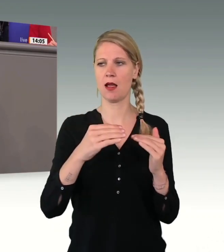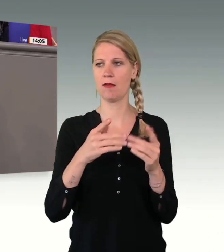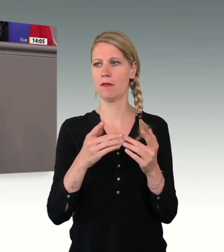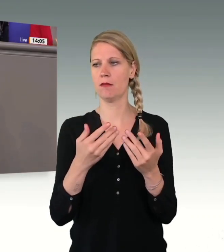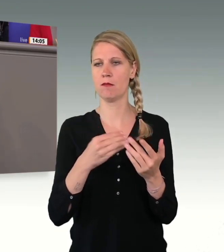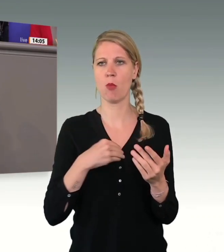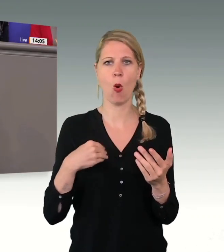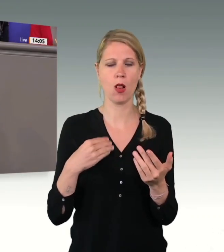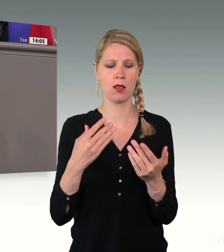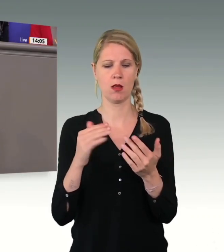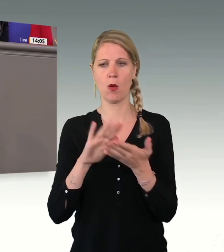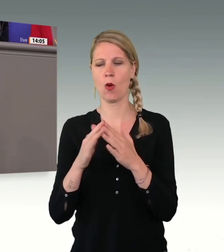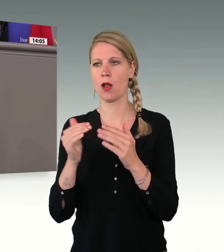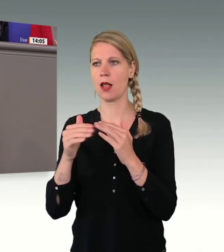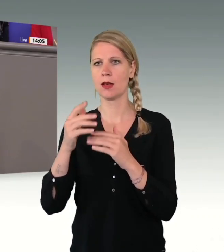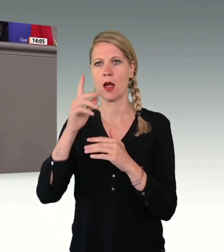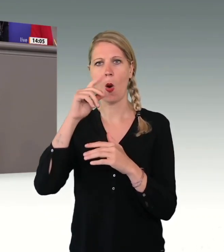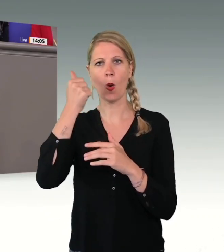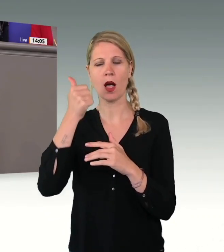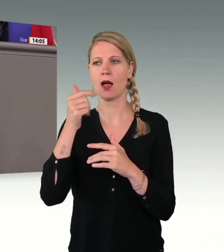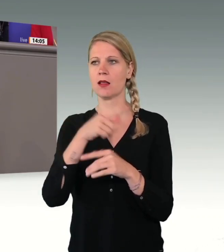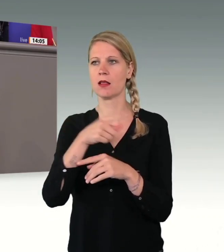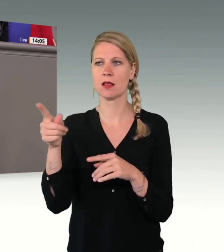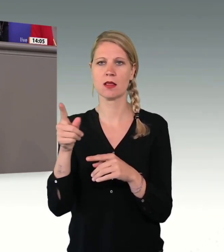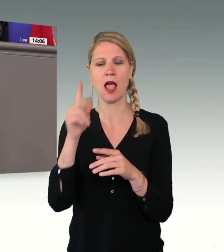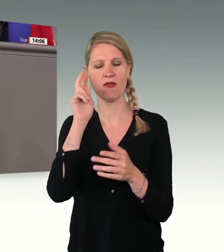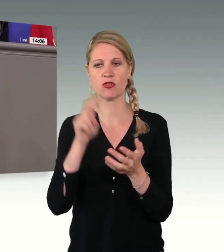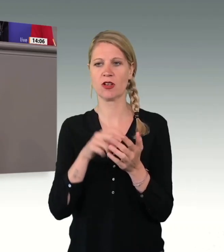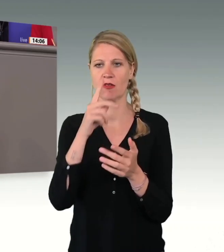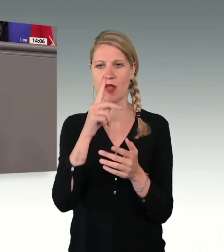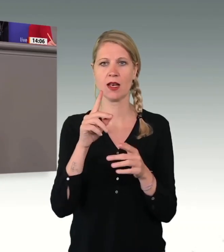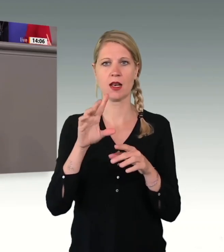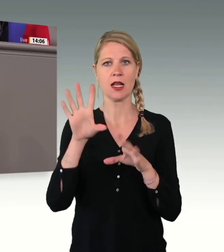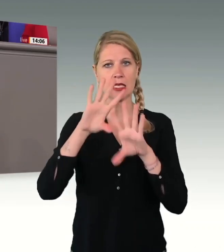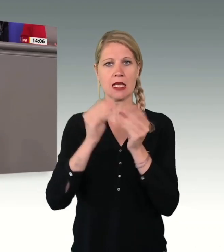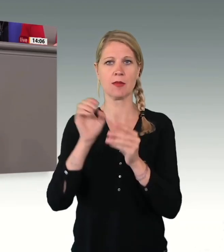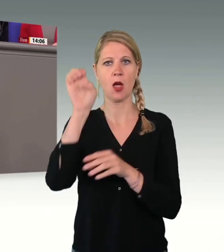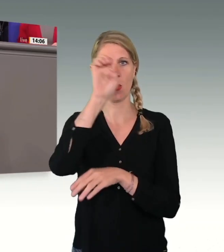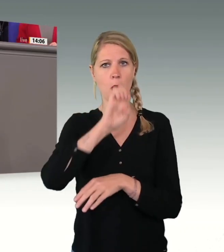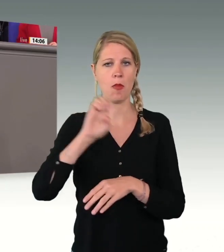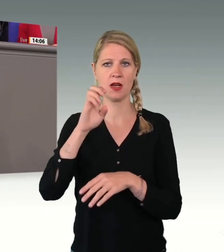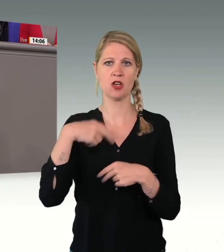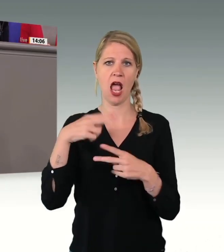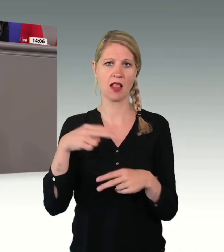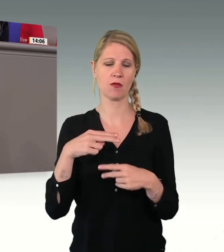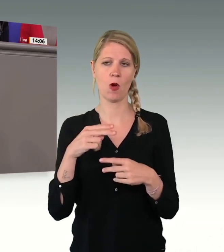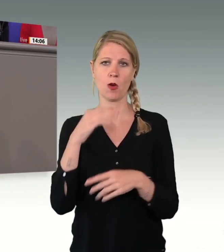gemeinsames europäisches Asylsystem, wenn sie auch eine Antwort auf diese Frage bringen. Und das müssen Sie sich vor allem